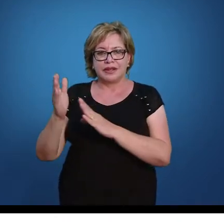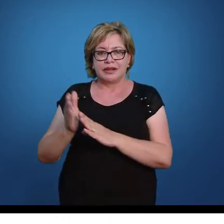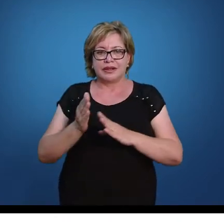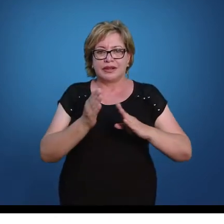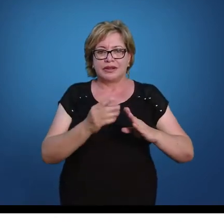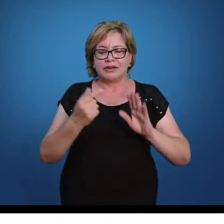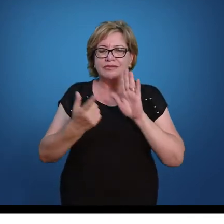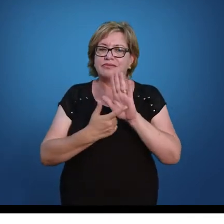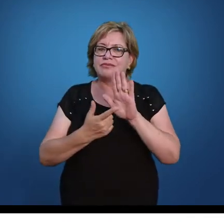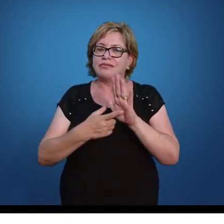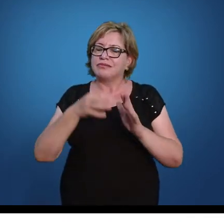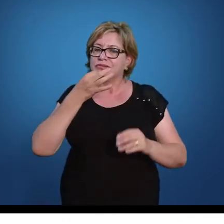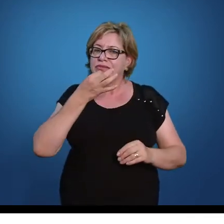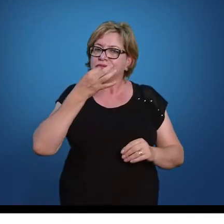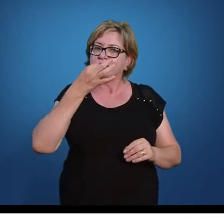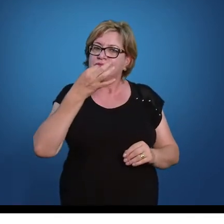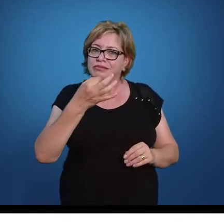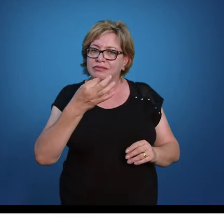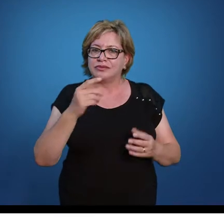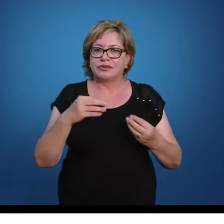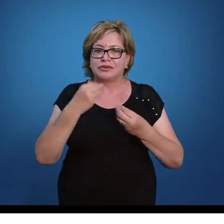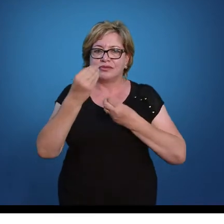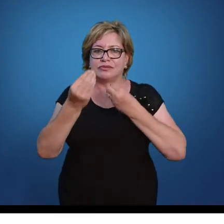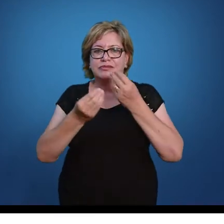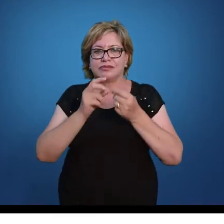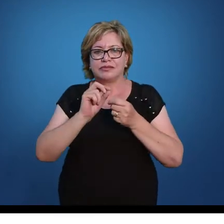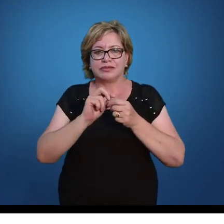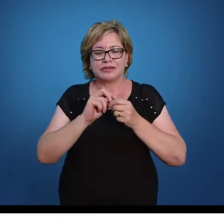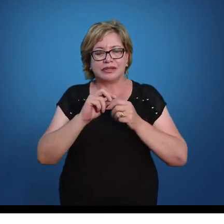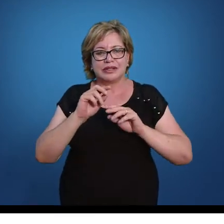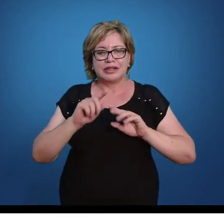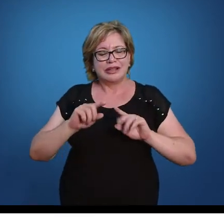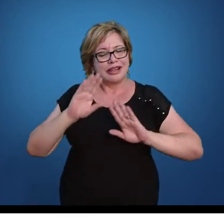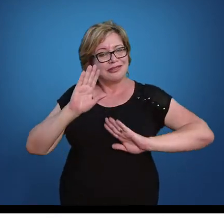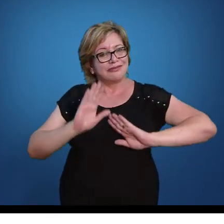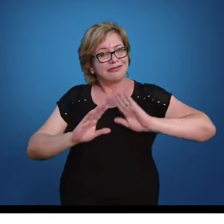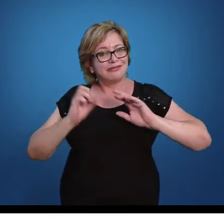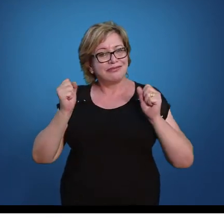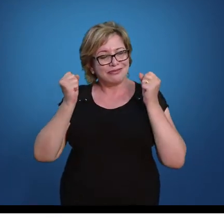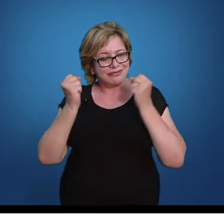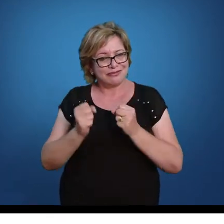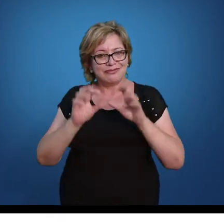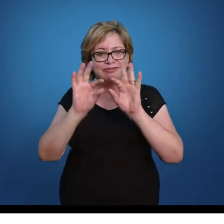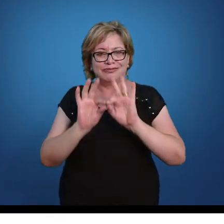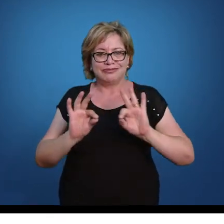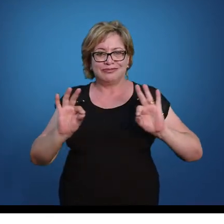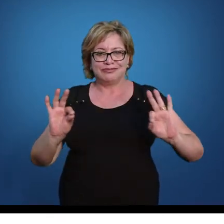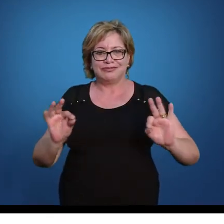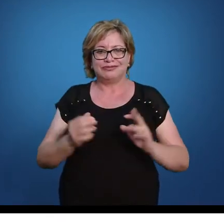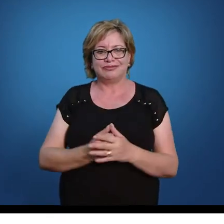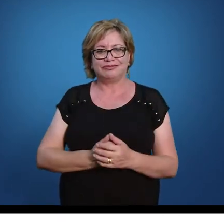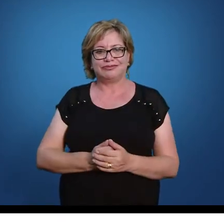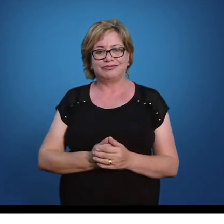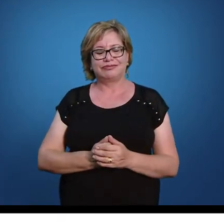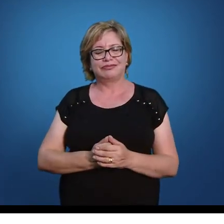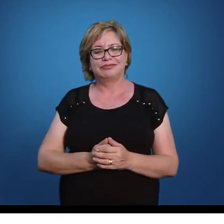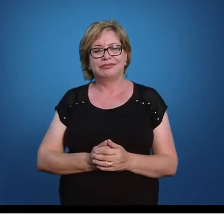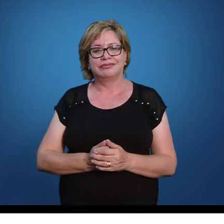vou dar uma outra sugestão para resolver a equação que talvez torne mais simples e venha ajudar vocês também.